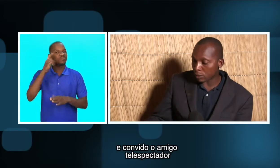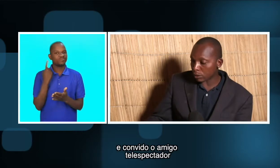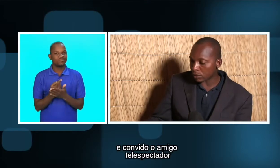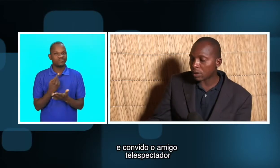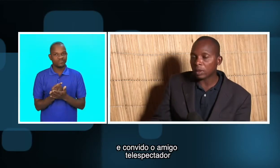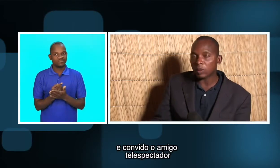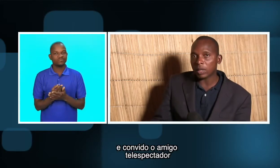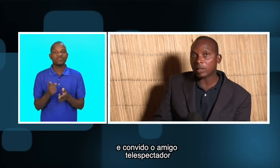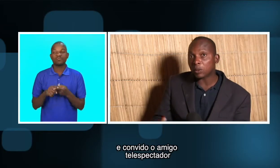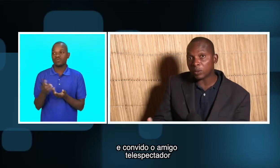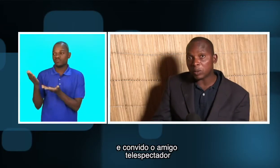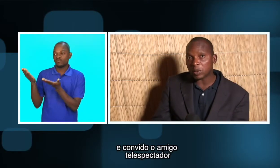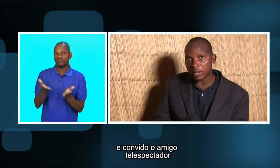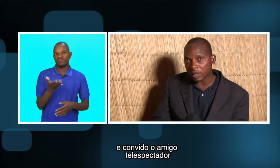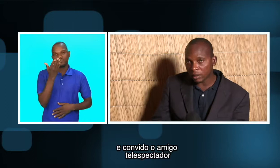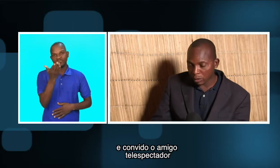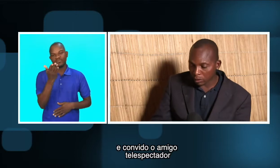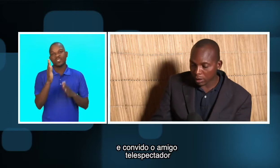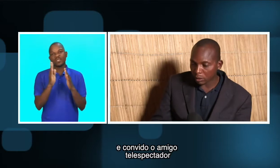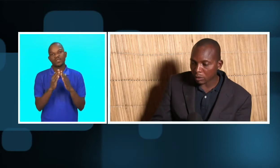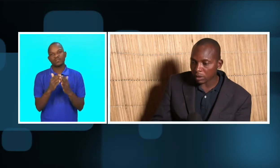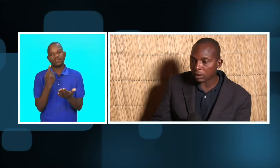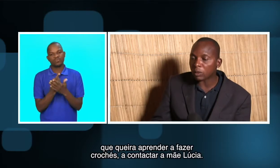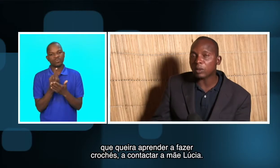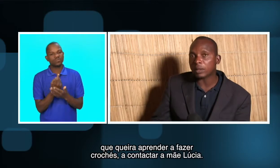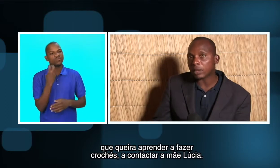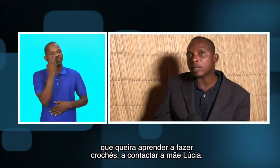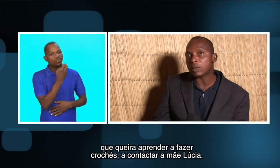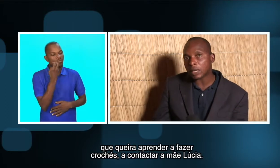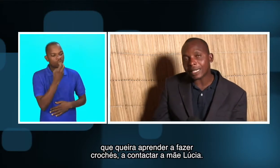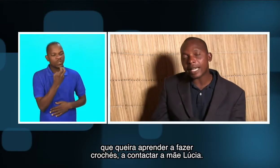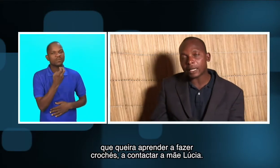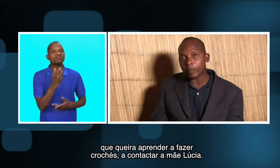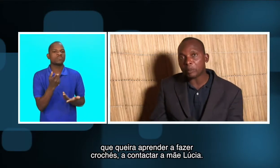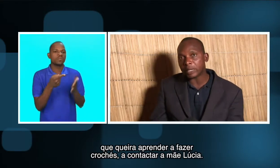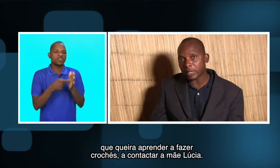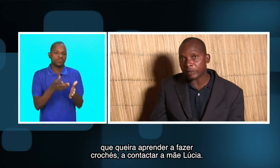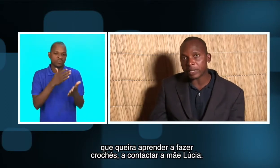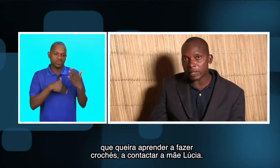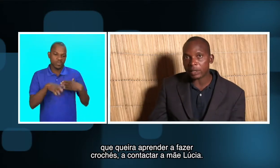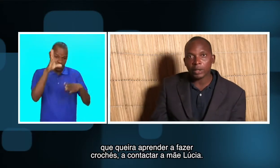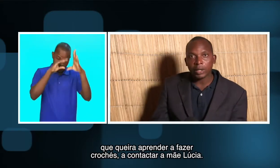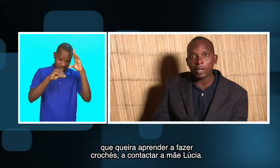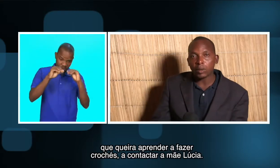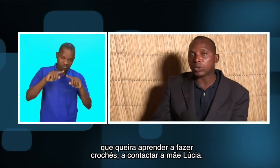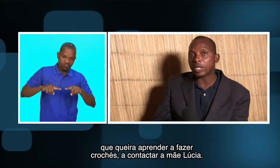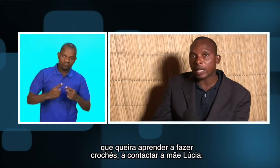valiosos, valiosos, é? Que convido, assim, amigo, telestrador, que procure, que queira aprender, a fazer, crochê,